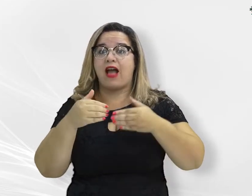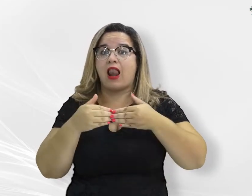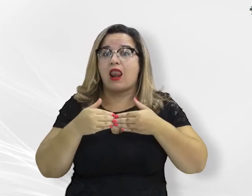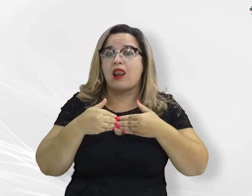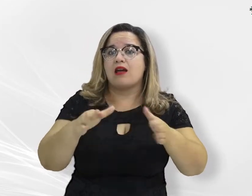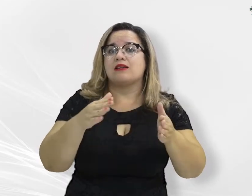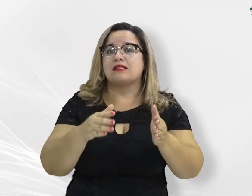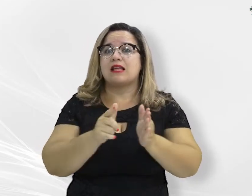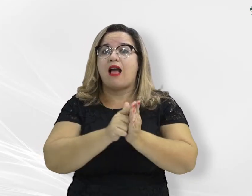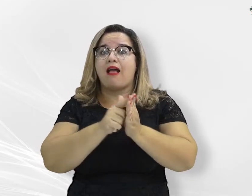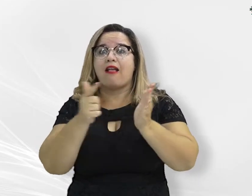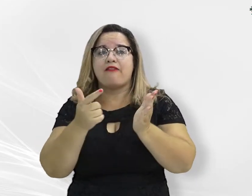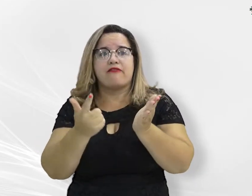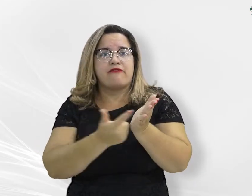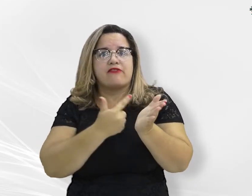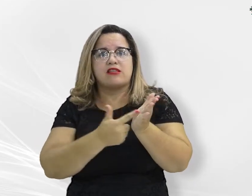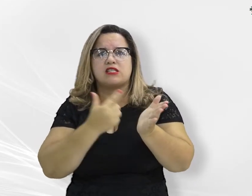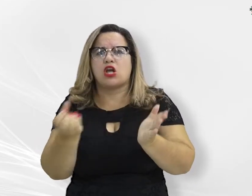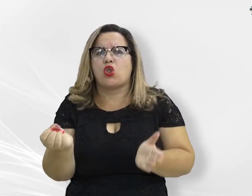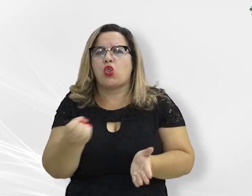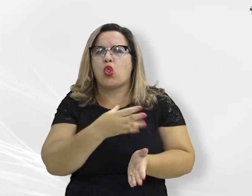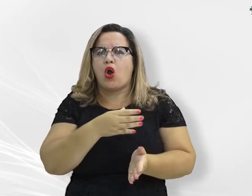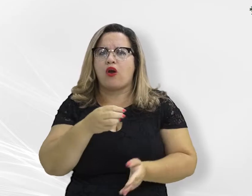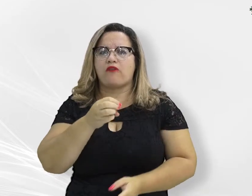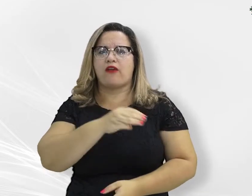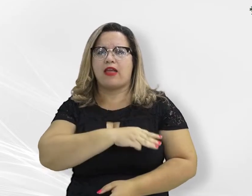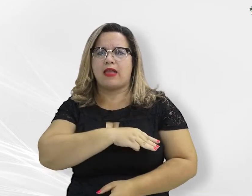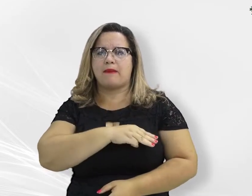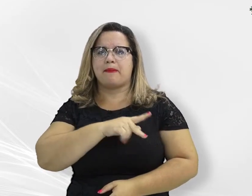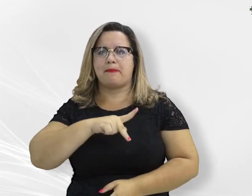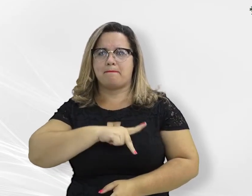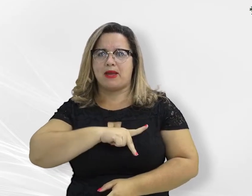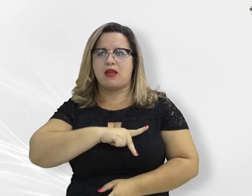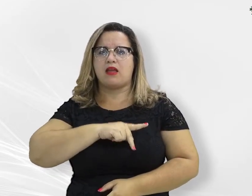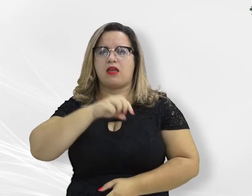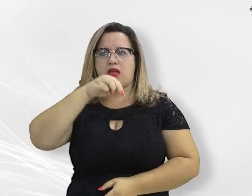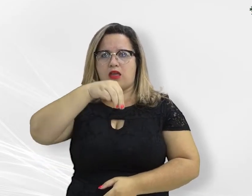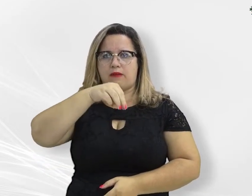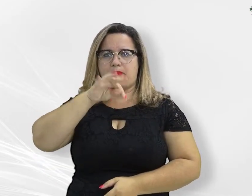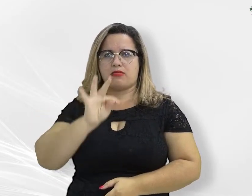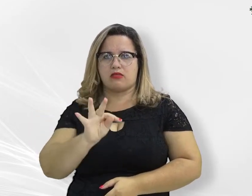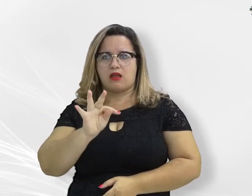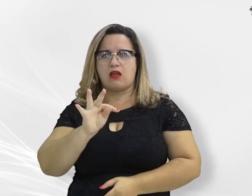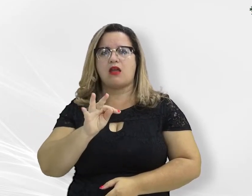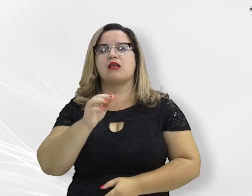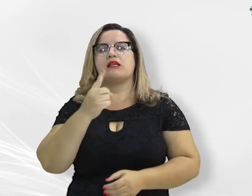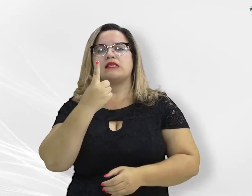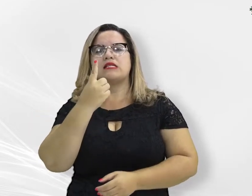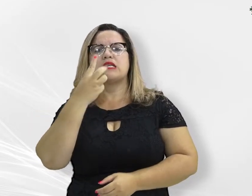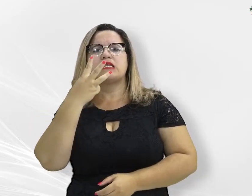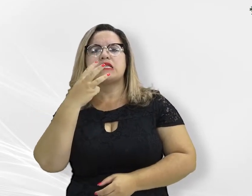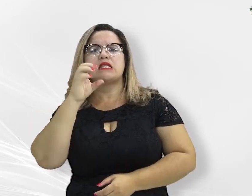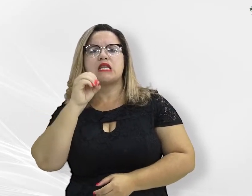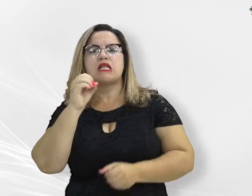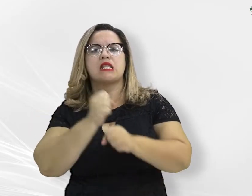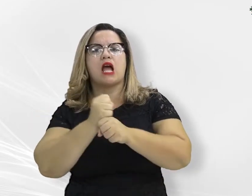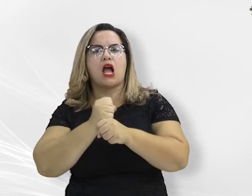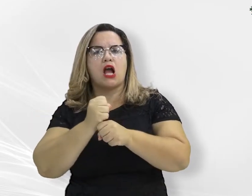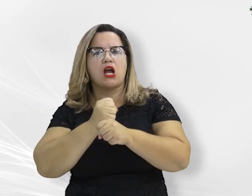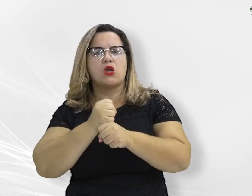edição da revista do Memorial MPMT 130 Anos. E às 16h será proferida a palestra com o tema COVID